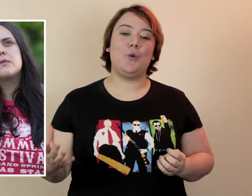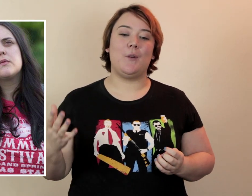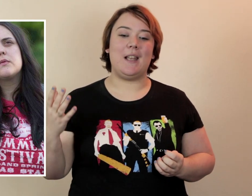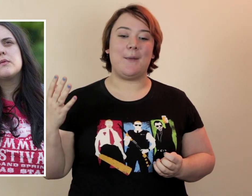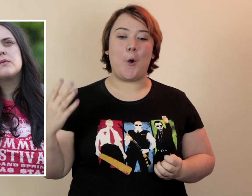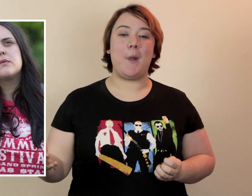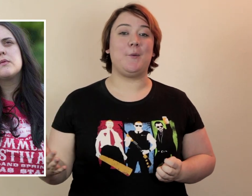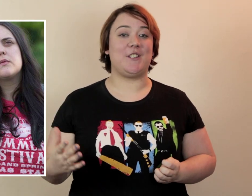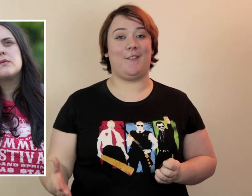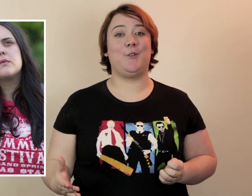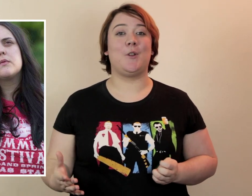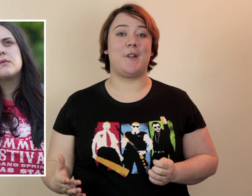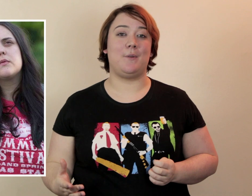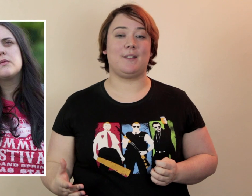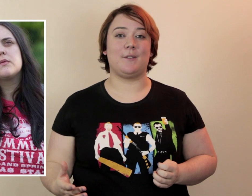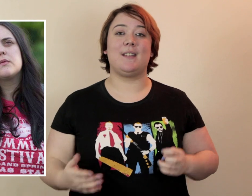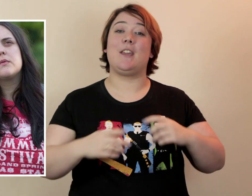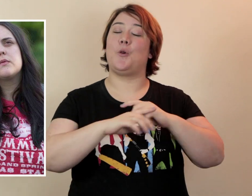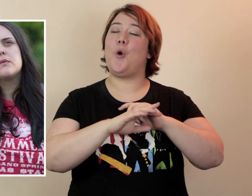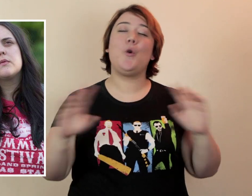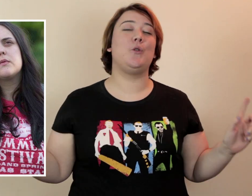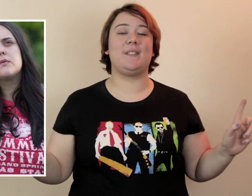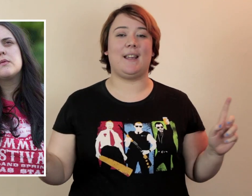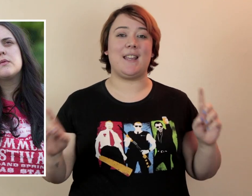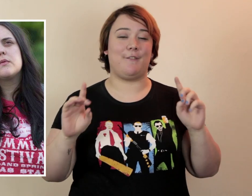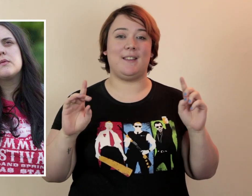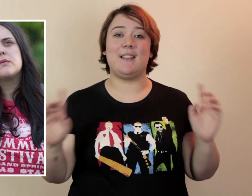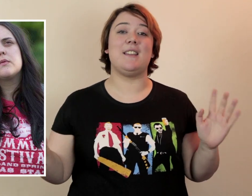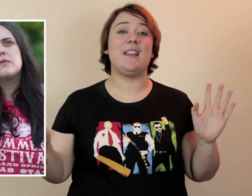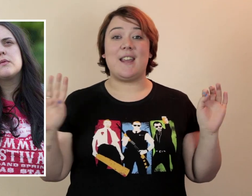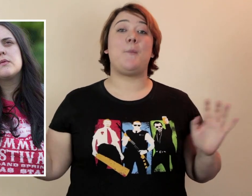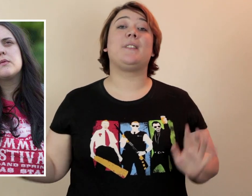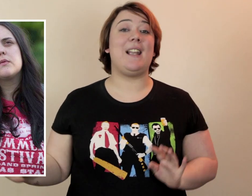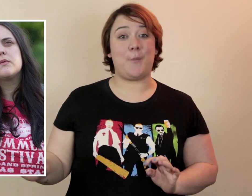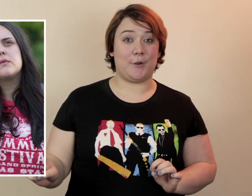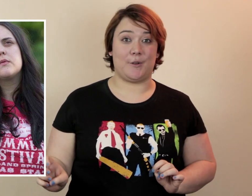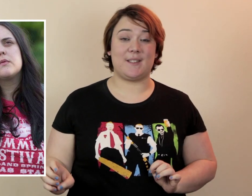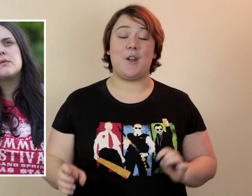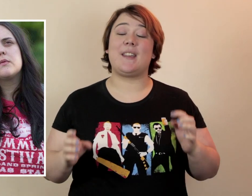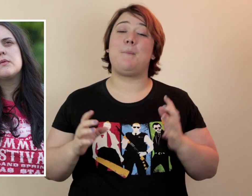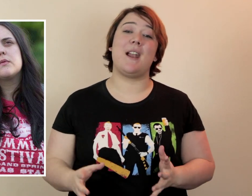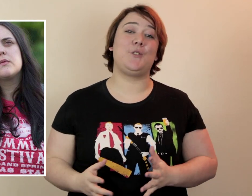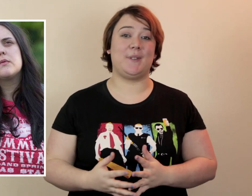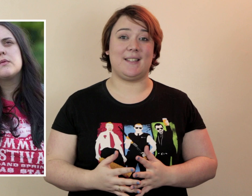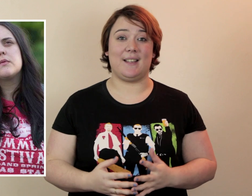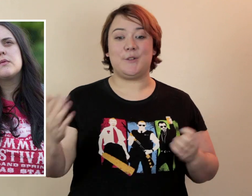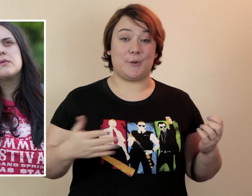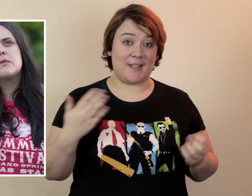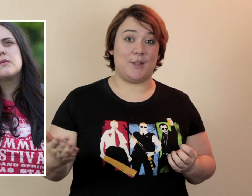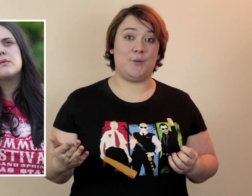les problèmes que j'avais vécu dans mon adolescence Et qu'aucune série n'avait dénié Y apporté de la portance Alors qu'il y a plein de choses à dire Ce que c'est d'être